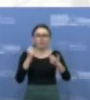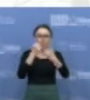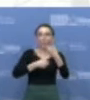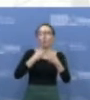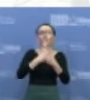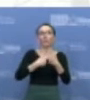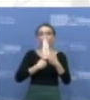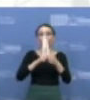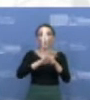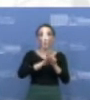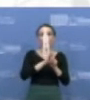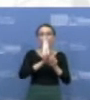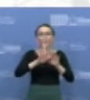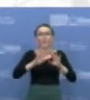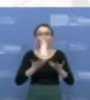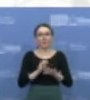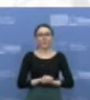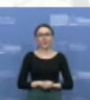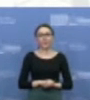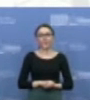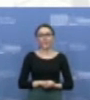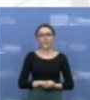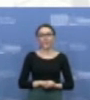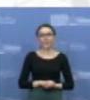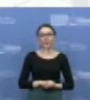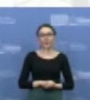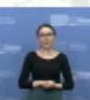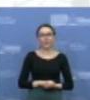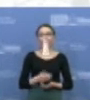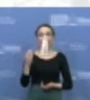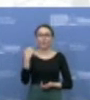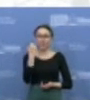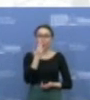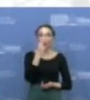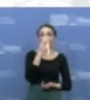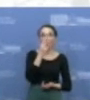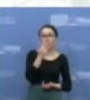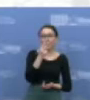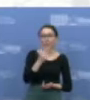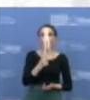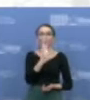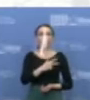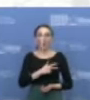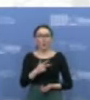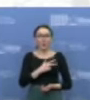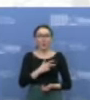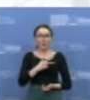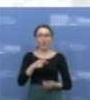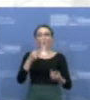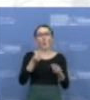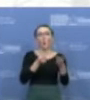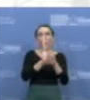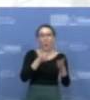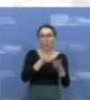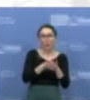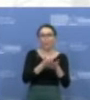su COVID-19, tai vėliau bus paleista socialinė ekomercija.